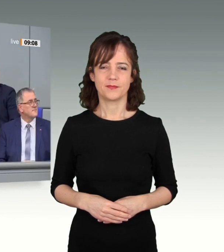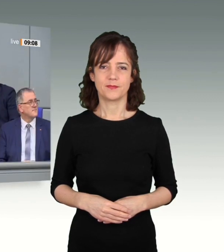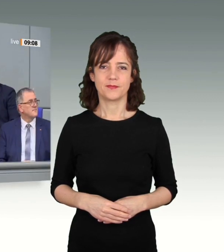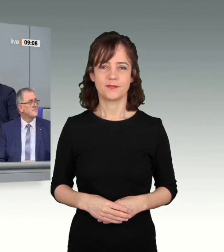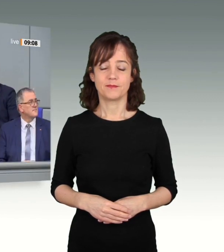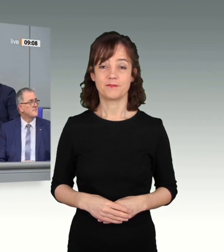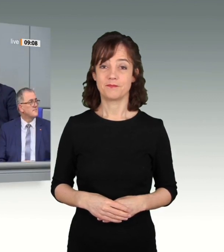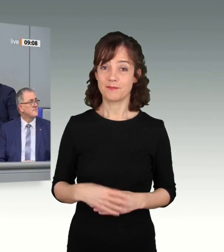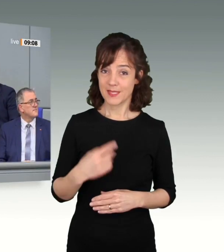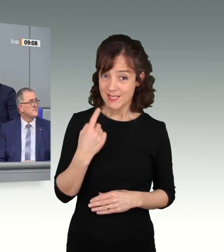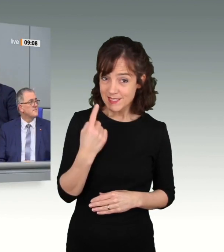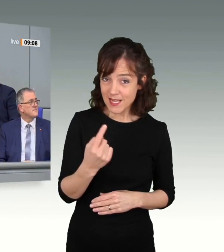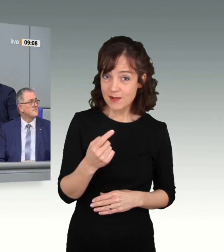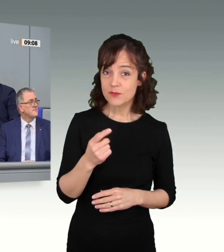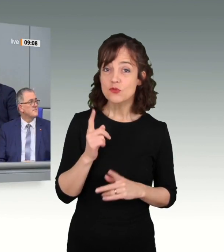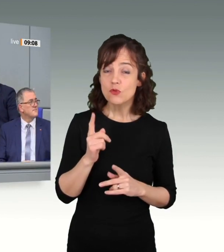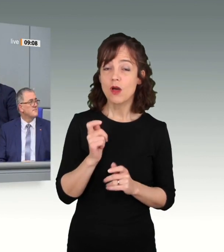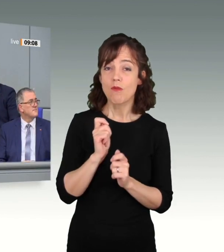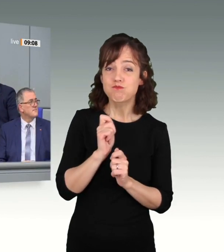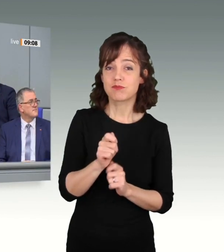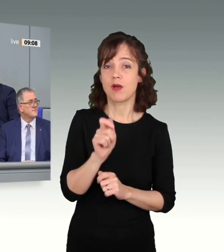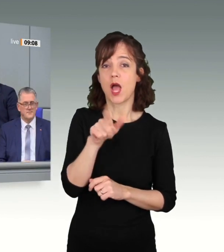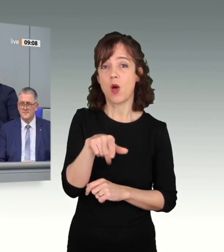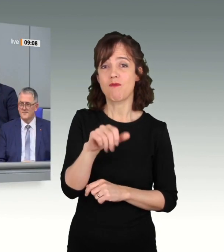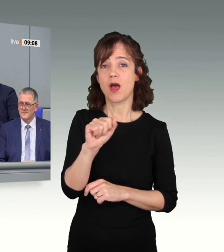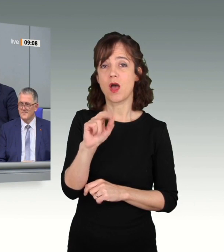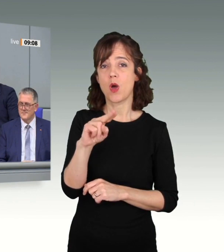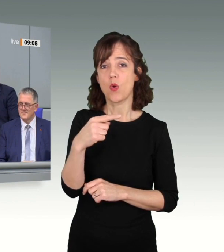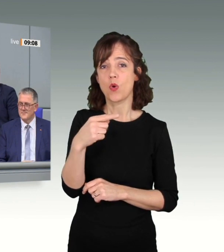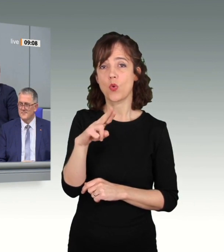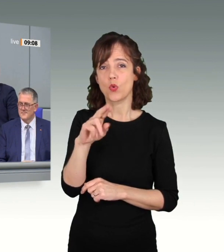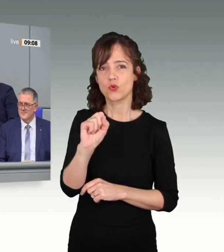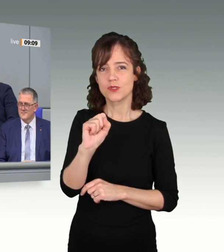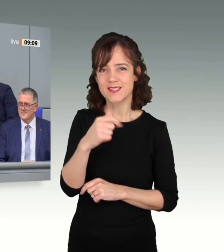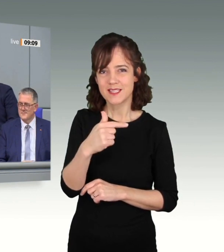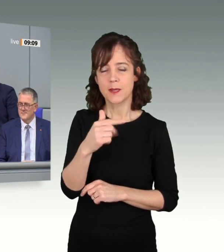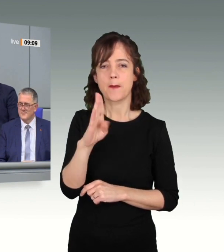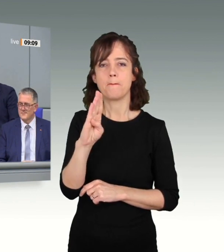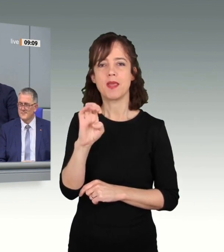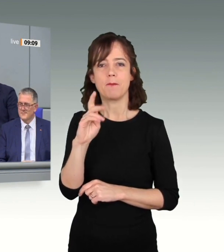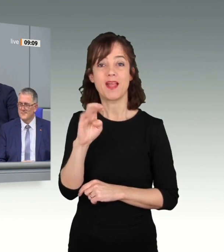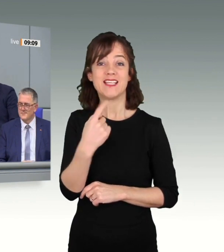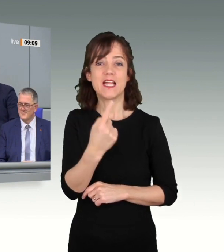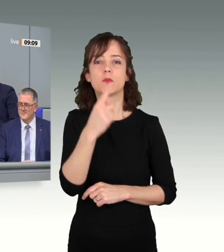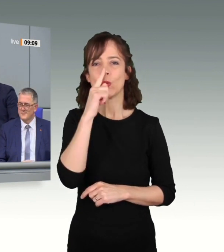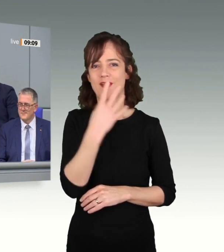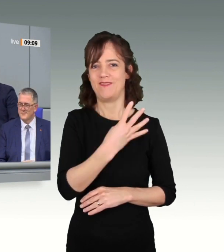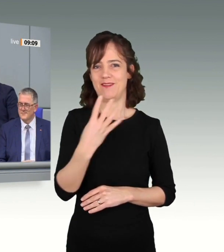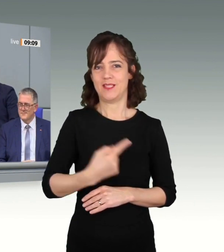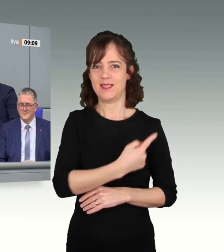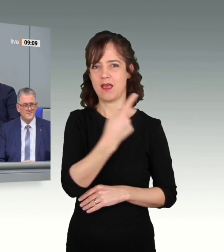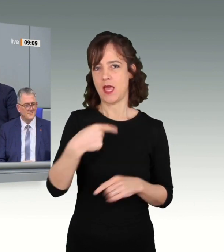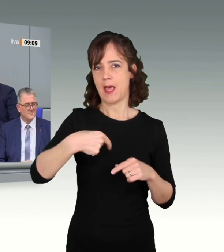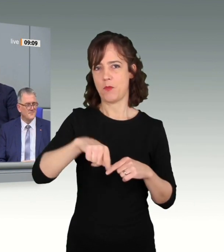Sie haben sogar August Bebel übertroffen, der nur 44 Jahre Reichstagsabgeordneter war. Lieber Herr